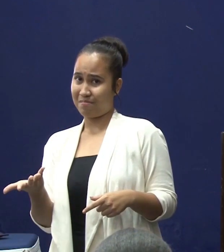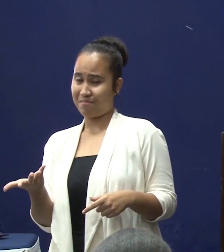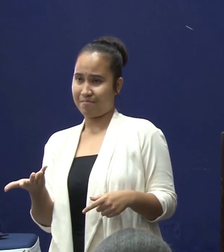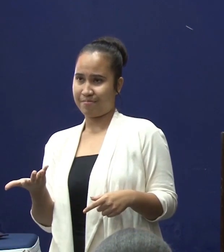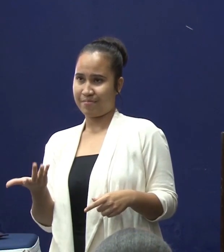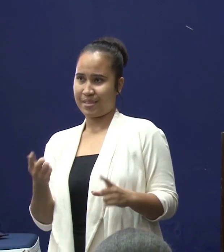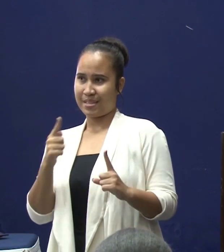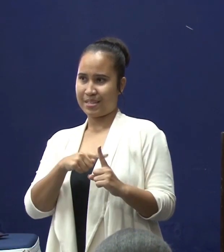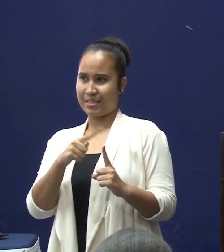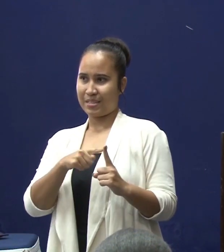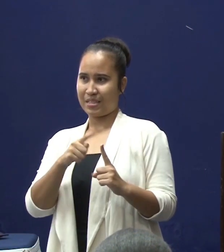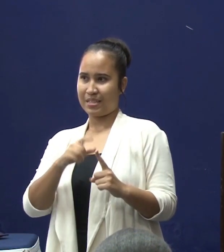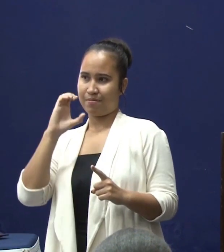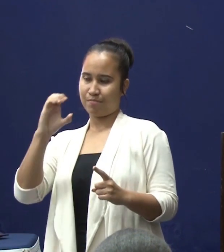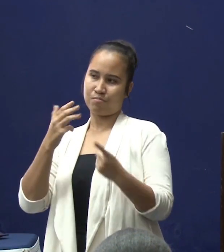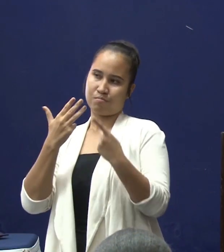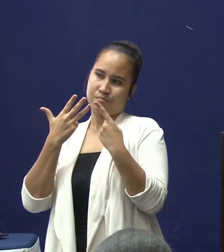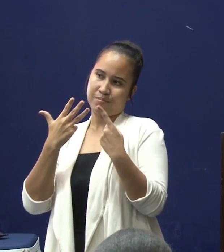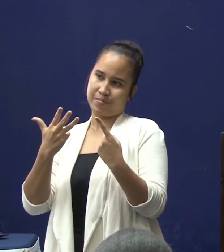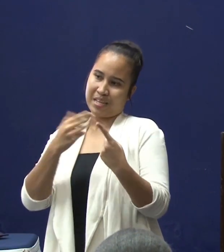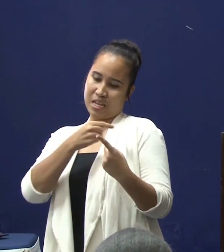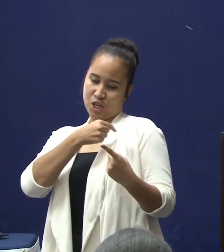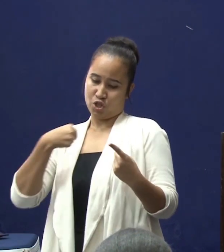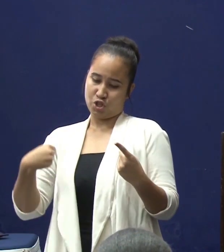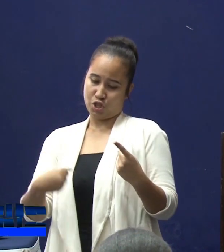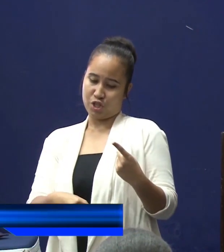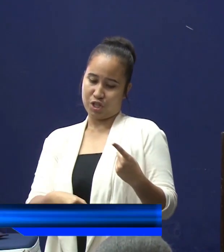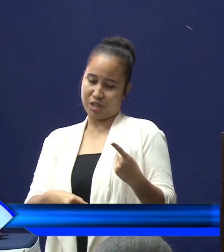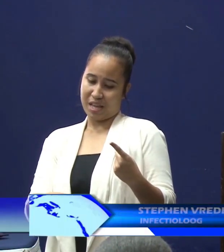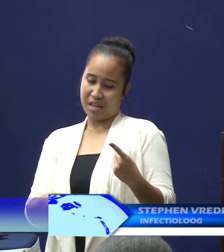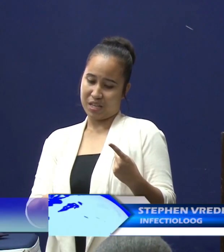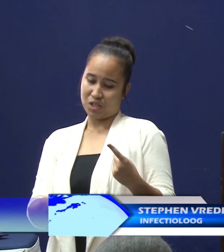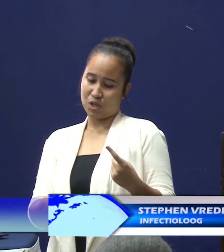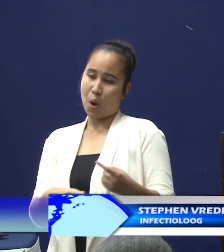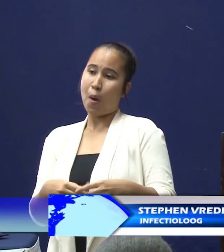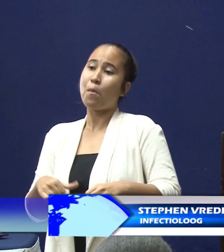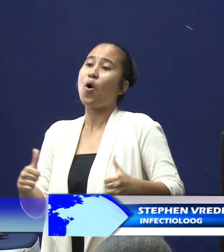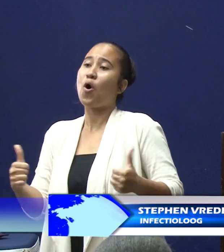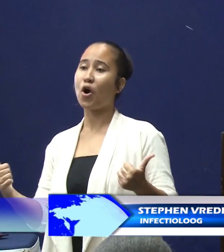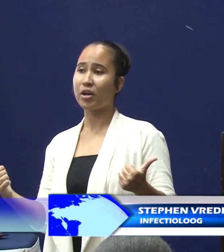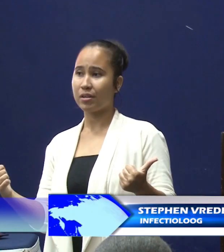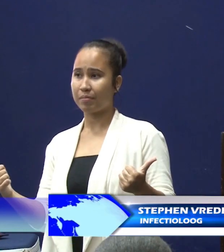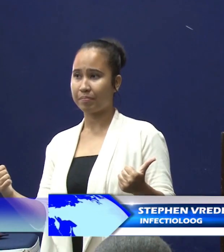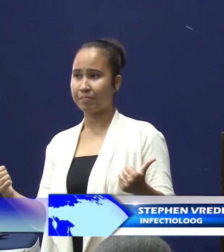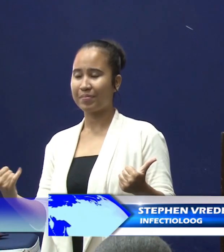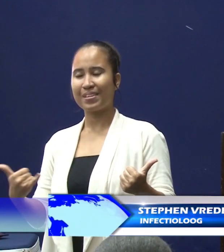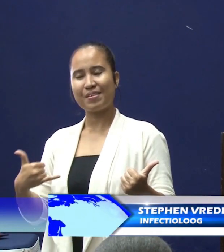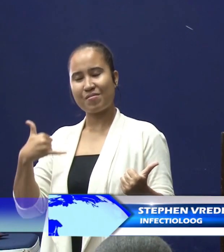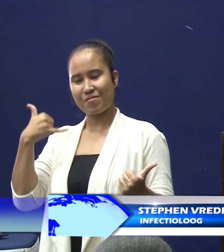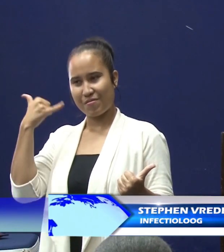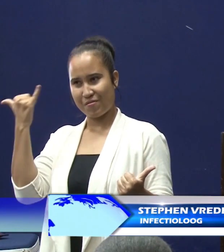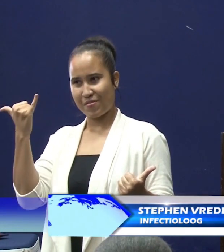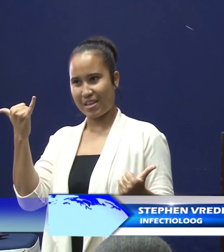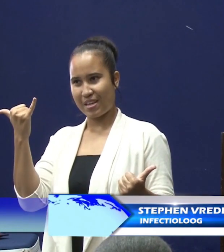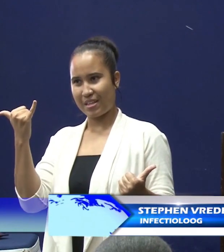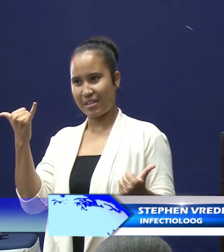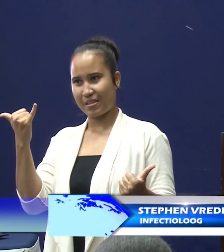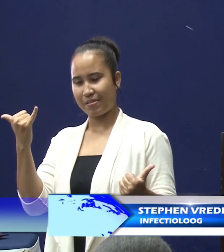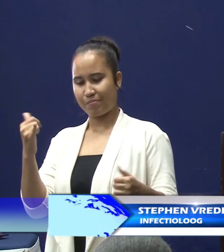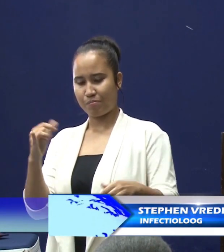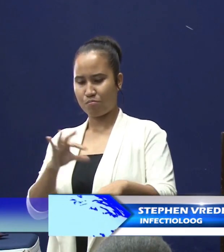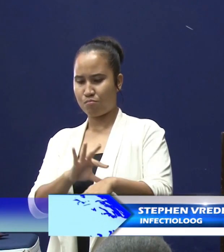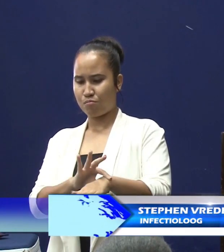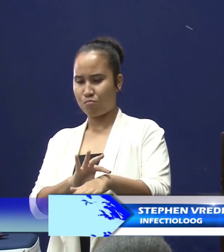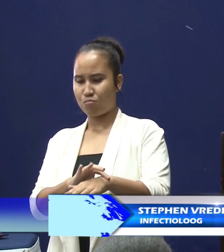Sinds COVID in China is uitgebroken, zijn er vele medische opties